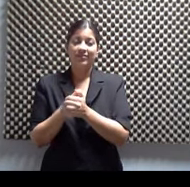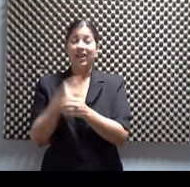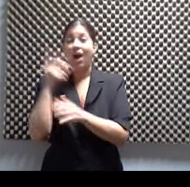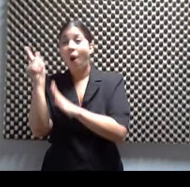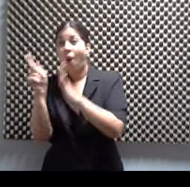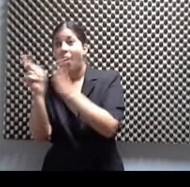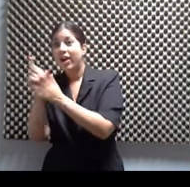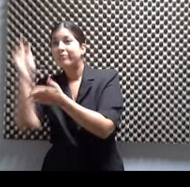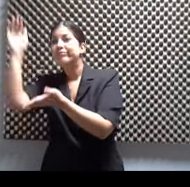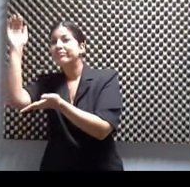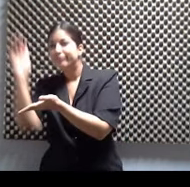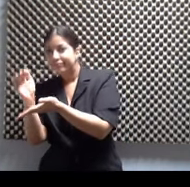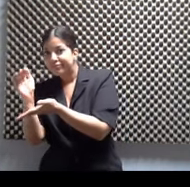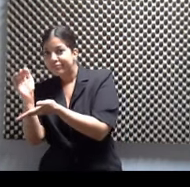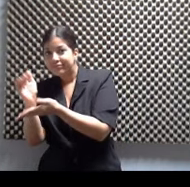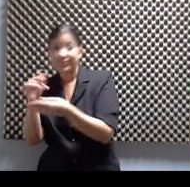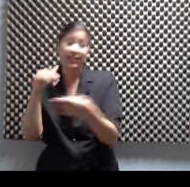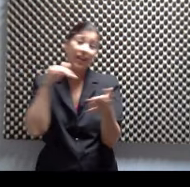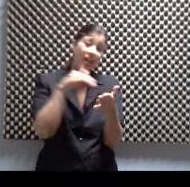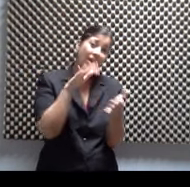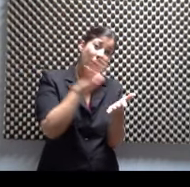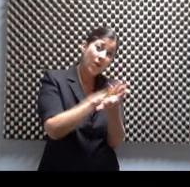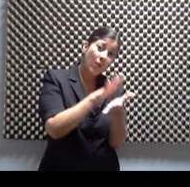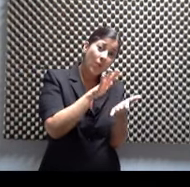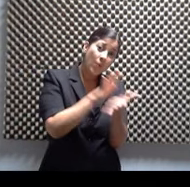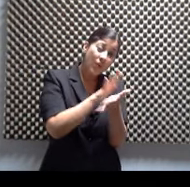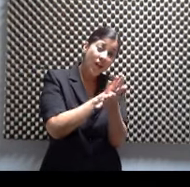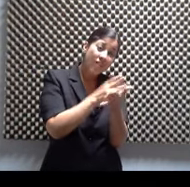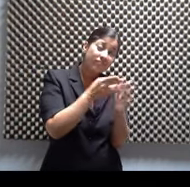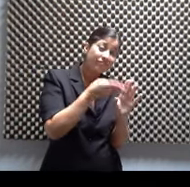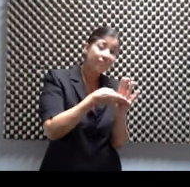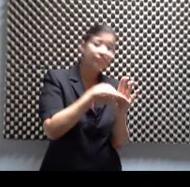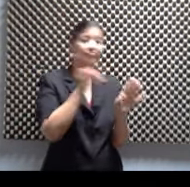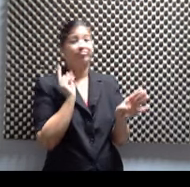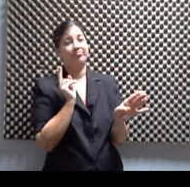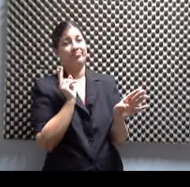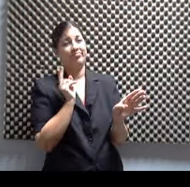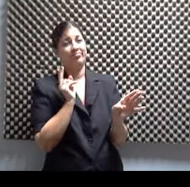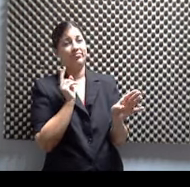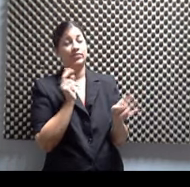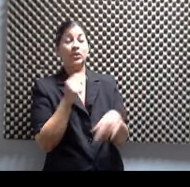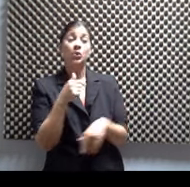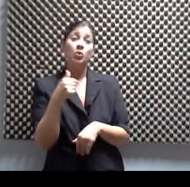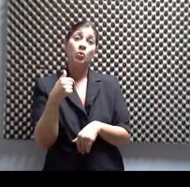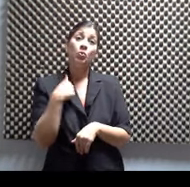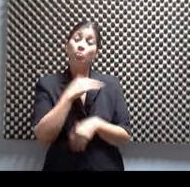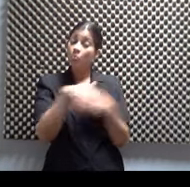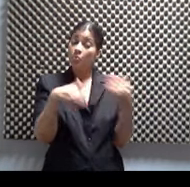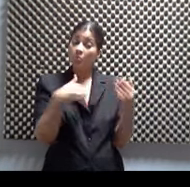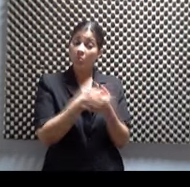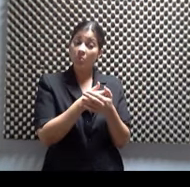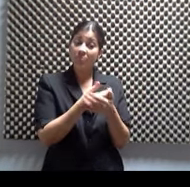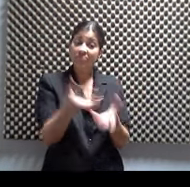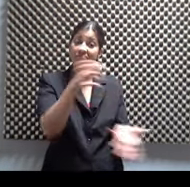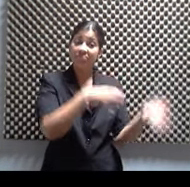ellos empezaron a dejar la escuela. Claro. Y una cosa lleva a la otra. Y agarré un camión, meto todas mis mudanzas y adivina para dónde me mudé.